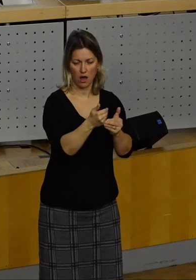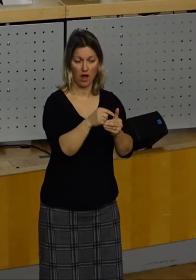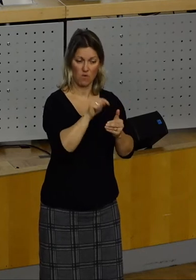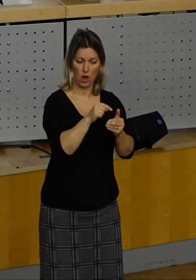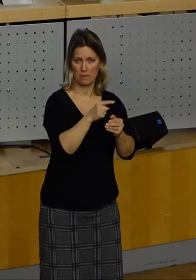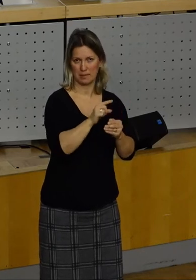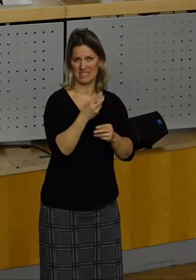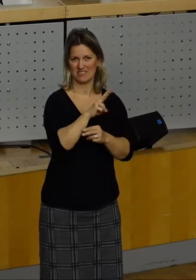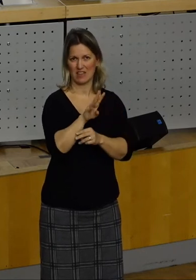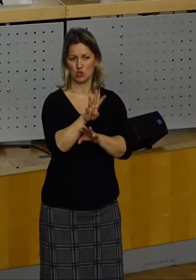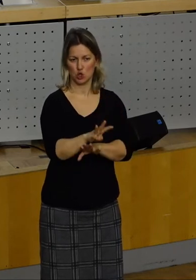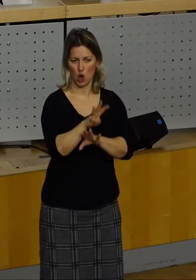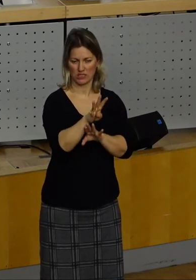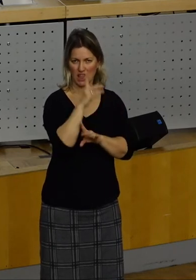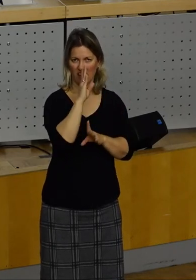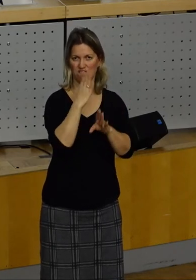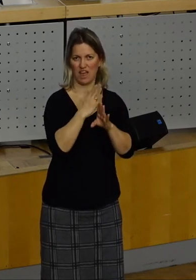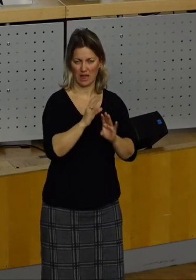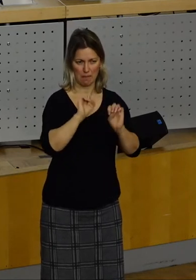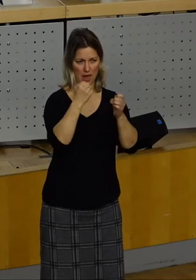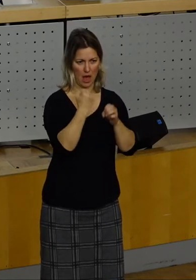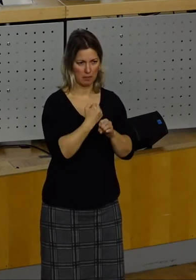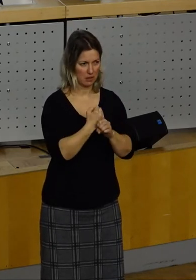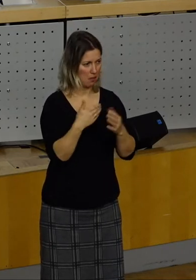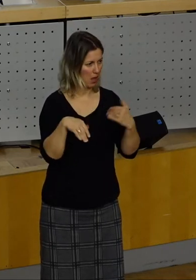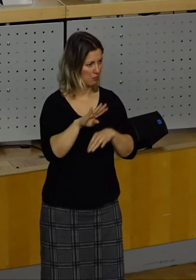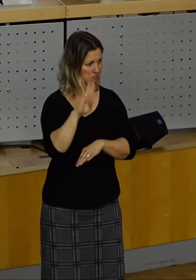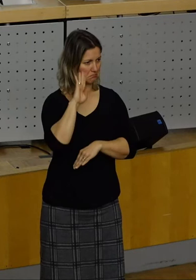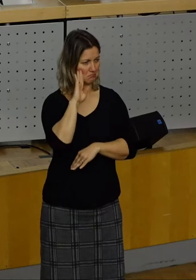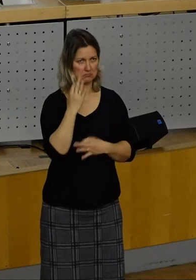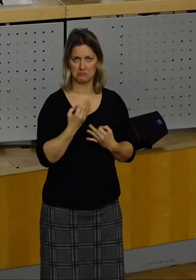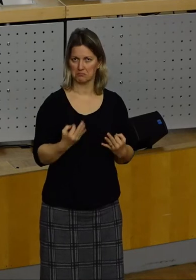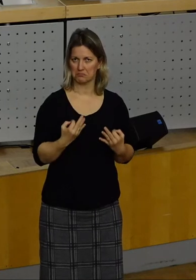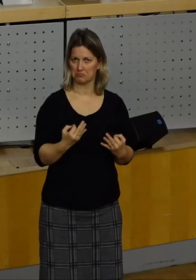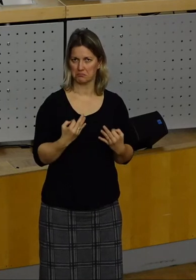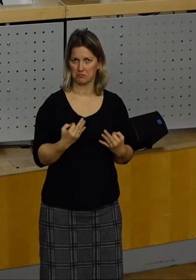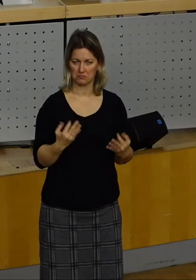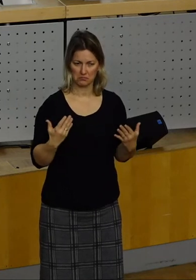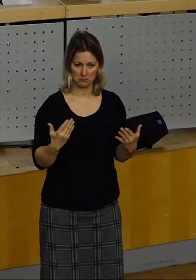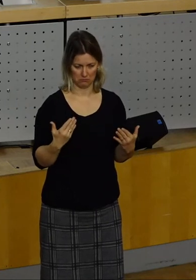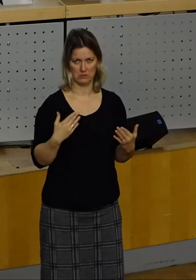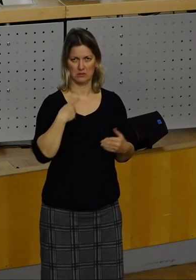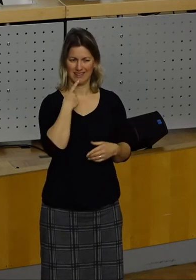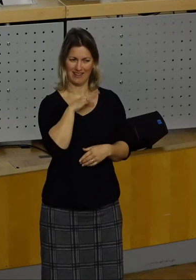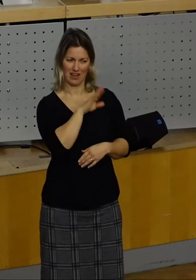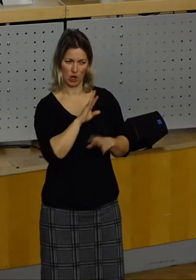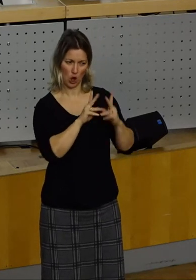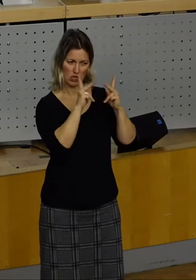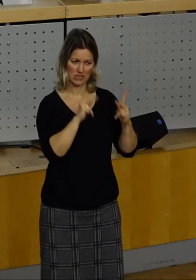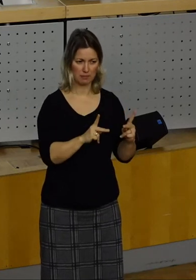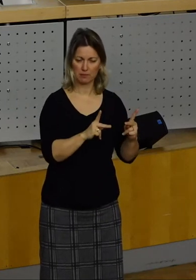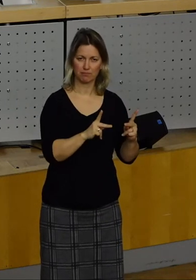2019 erarbeitet wurde. Auch da ist nichts bekannt. Angeblich wurden dieses Konzept in die